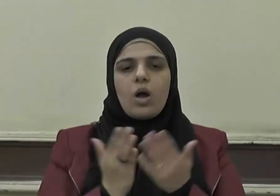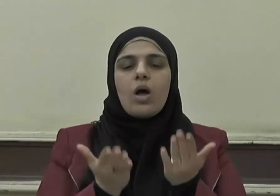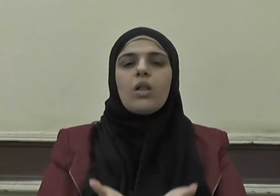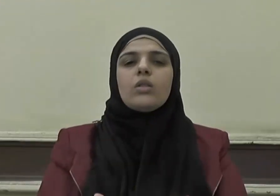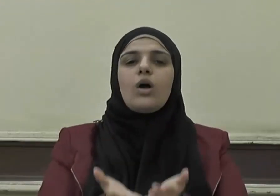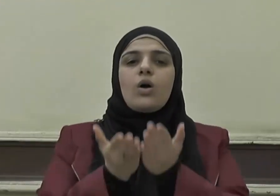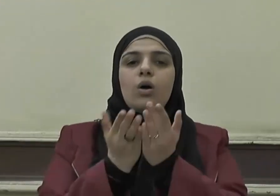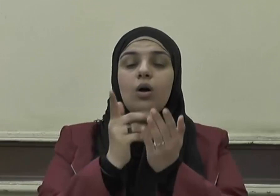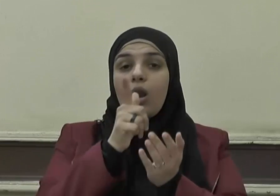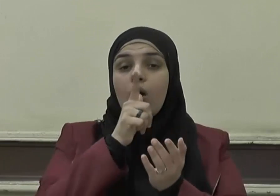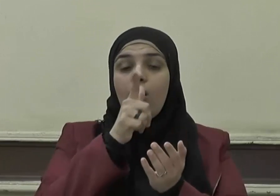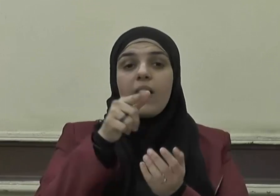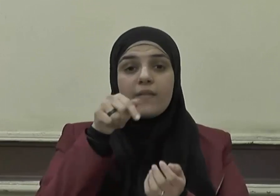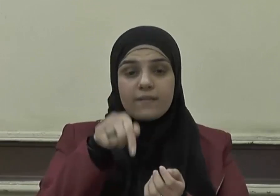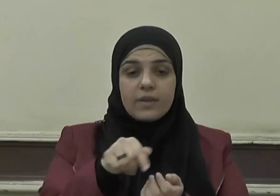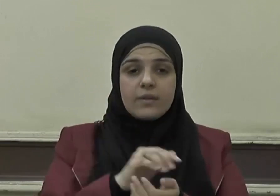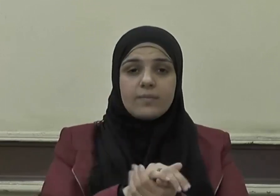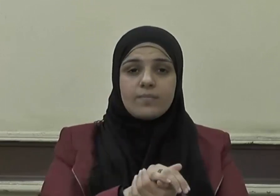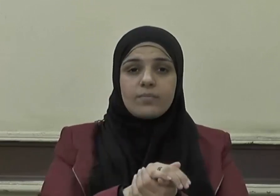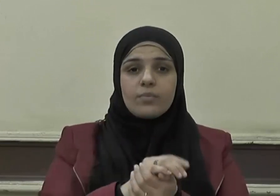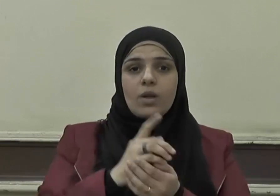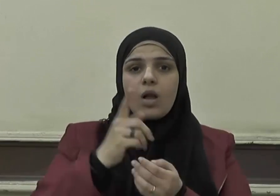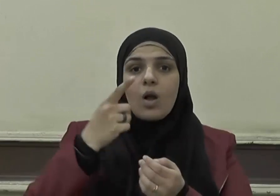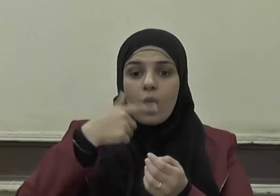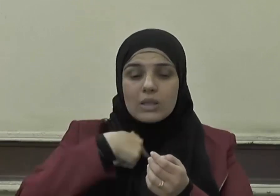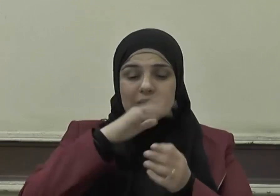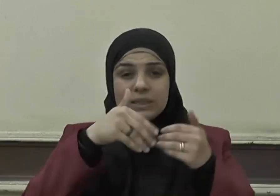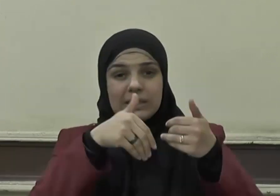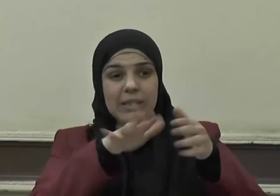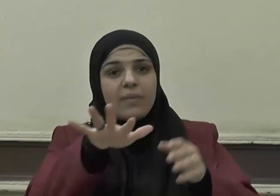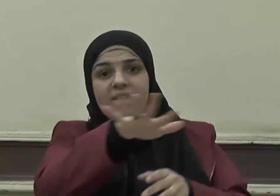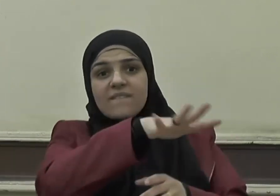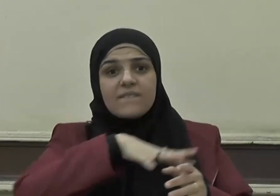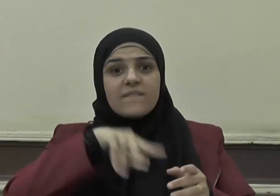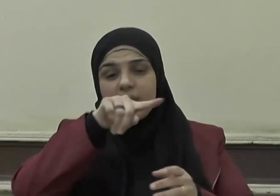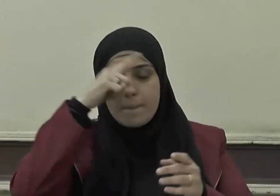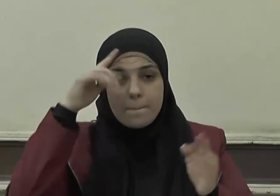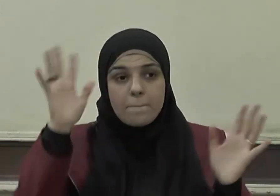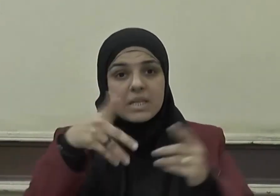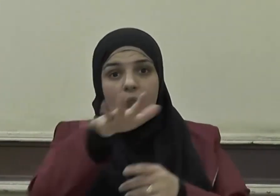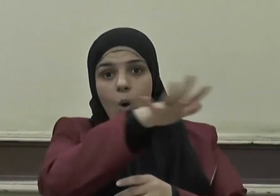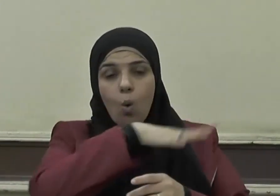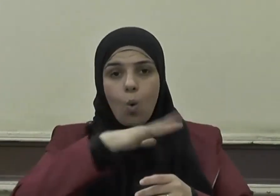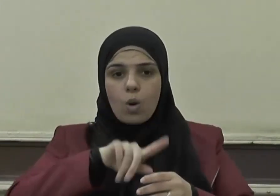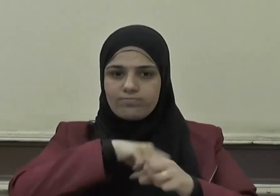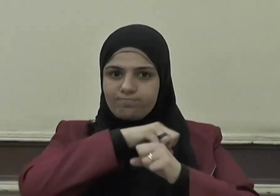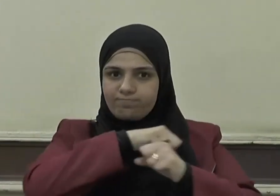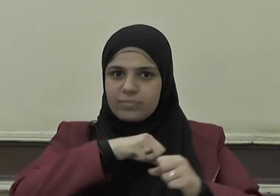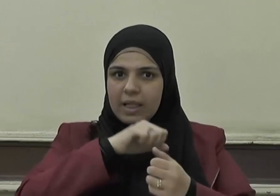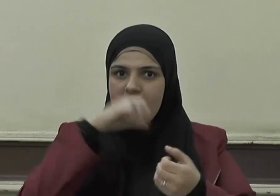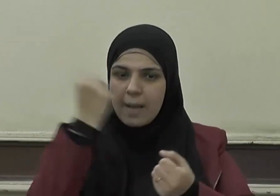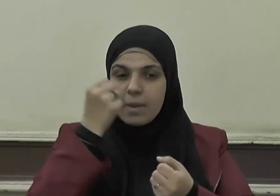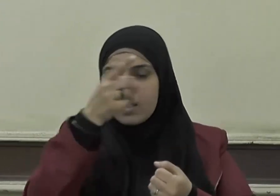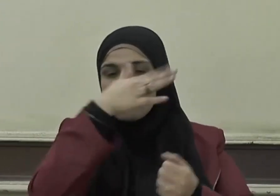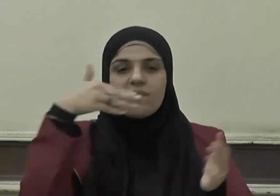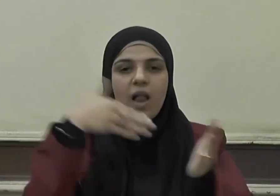القائل تركت فيكم ما إن اعتصمتم به فلم تضلوا أبدا